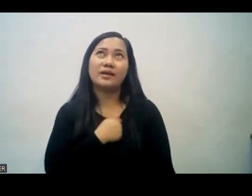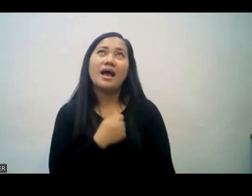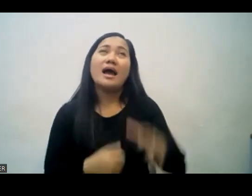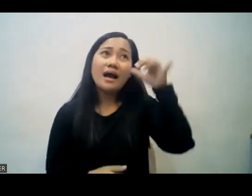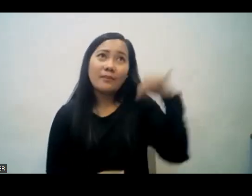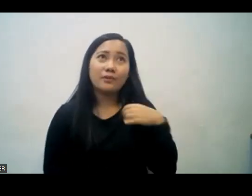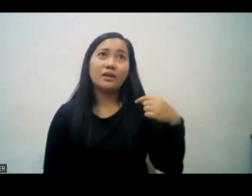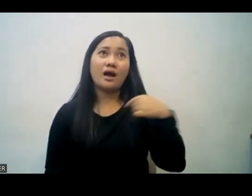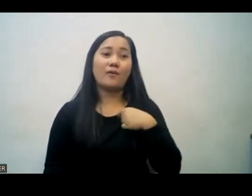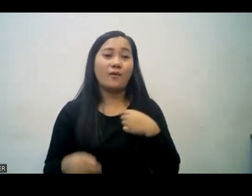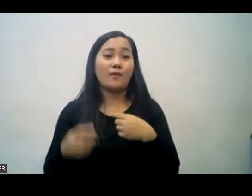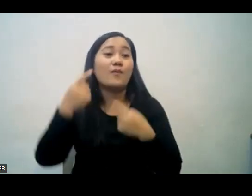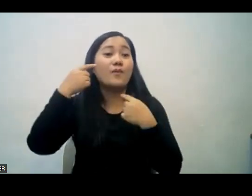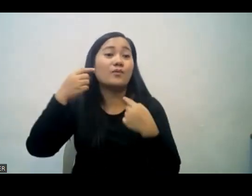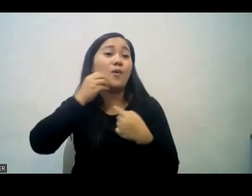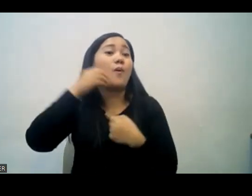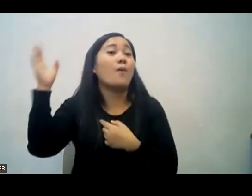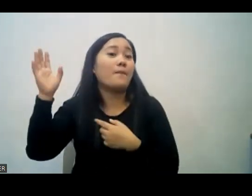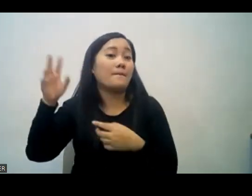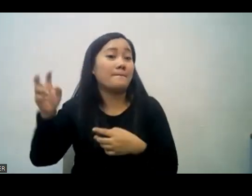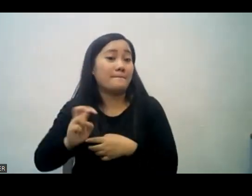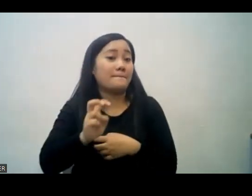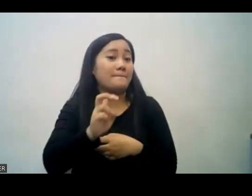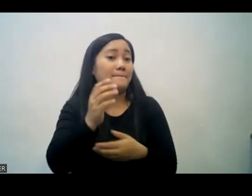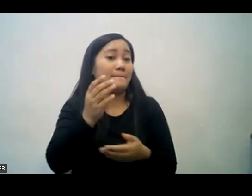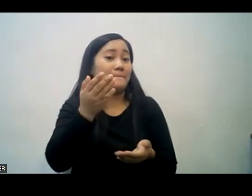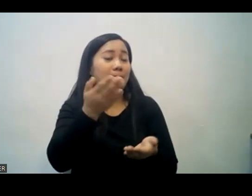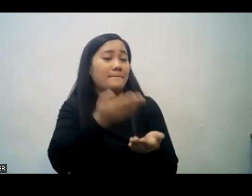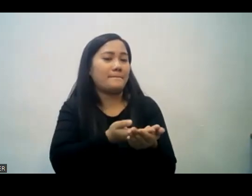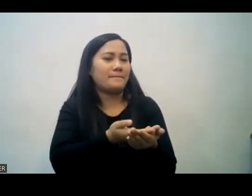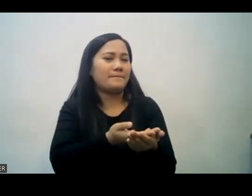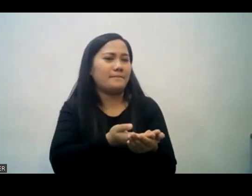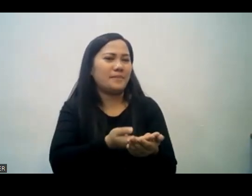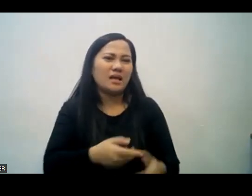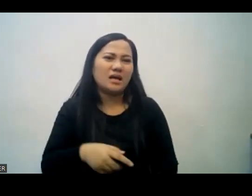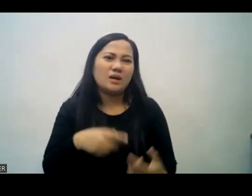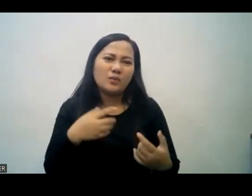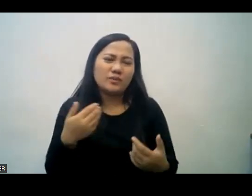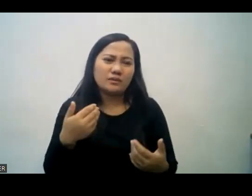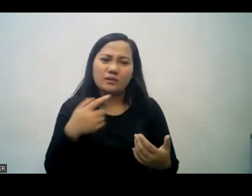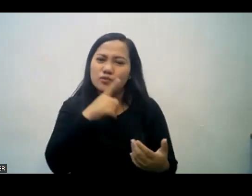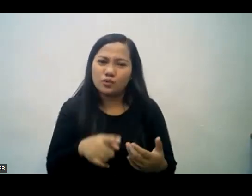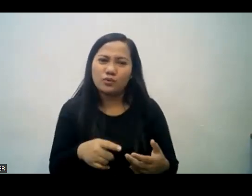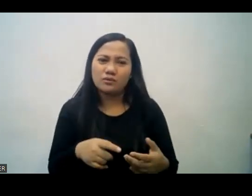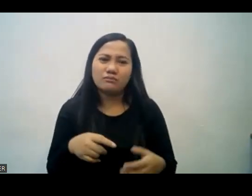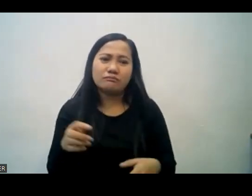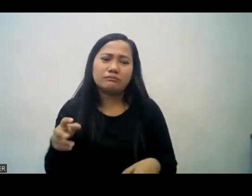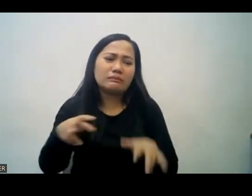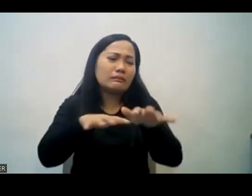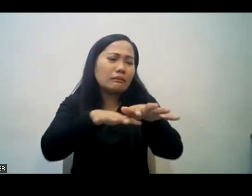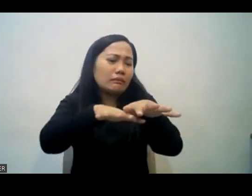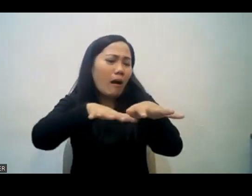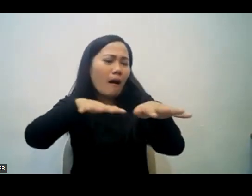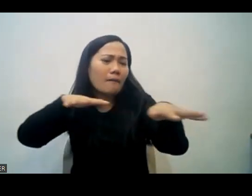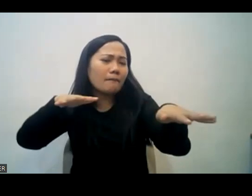po nung ako ay pabalik na sa aming bahay mula sa Bible seminar meron pong talagang heavy traffic. There is the two